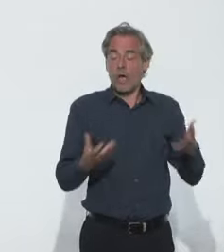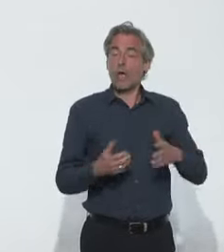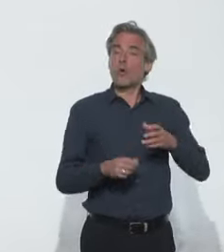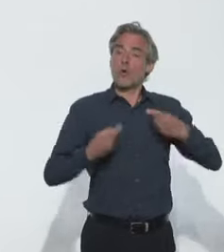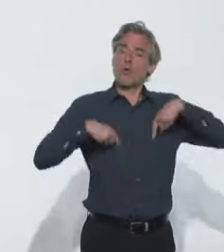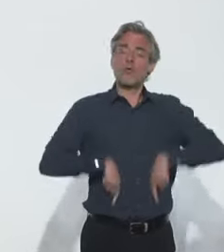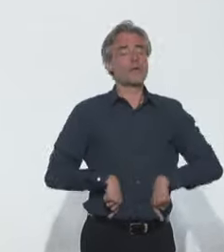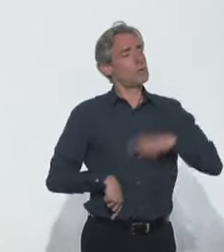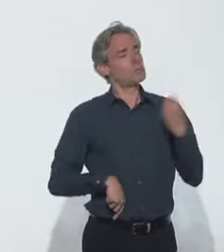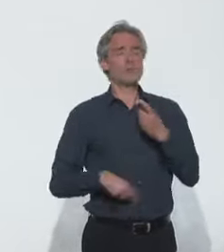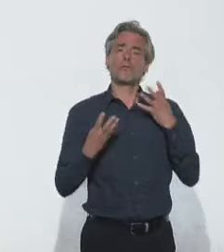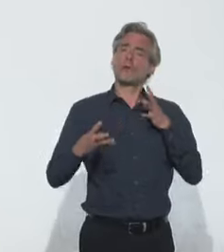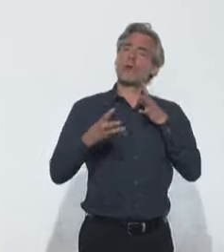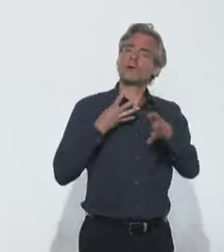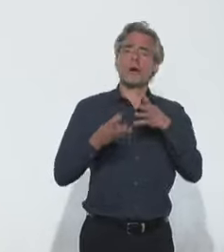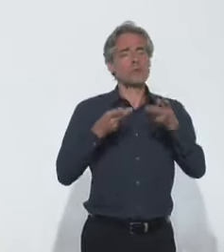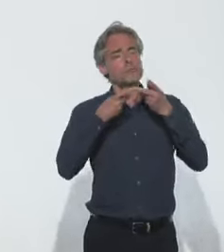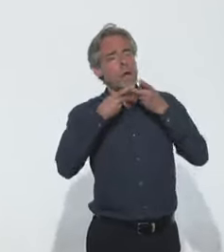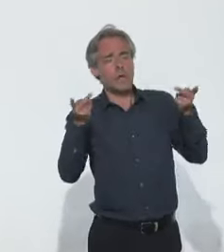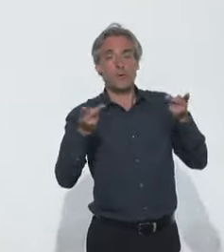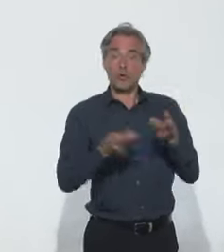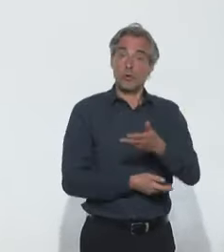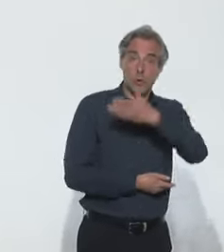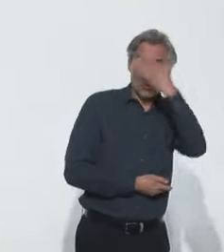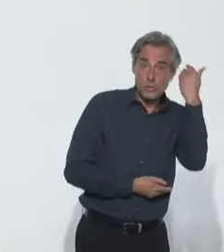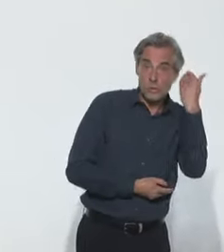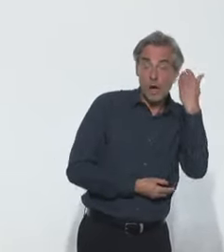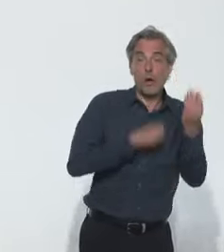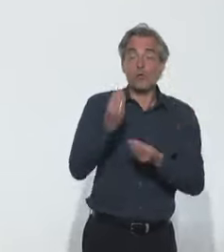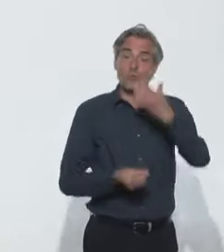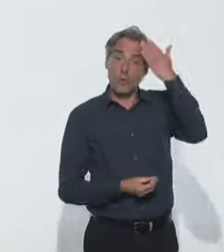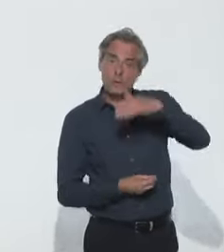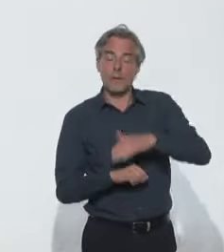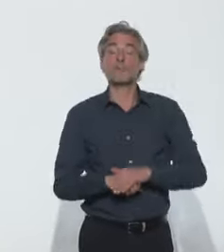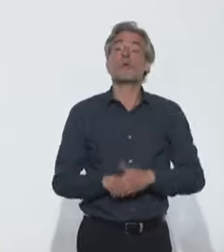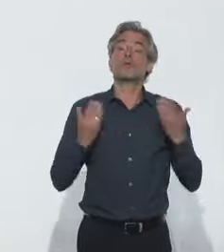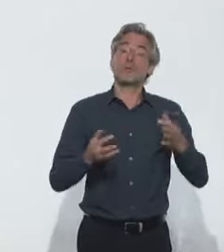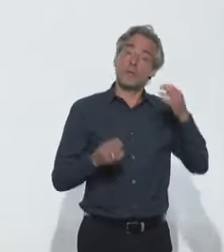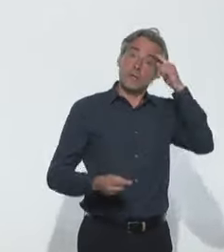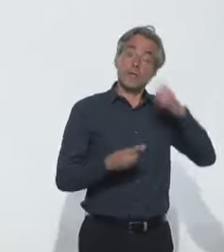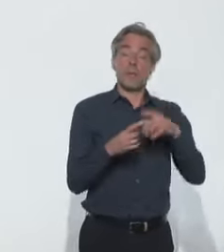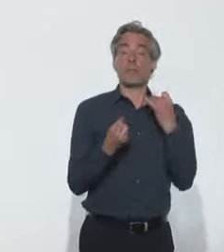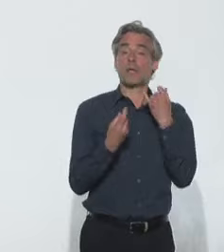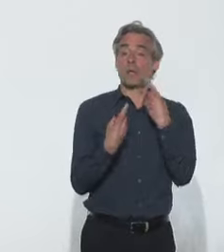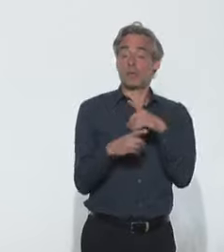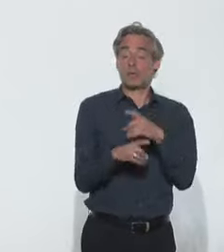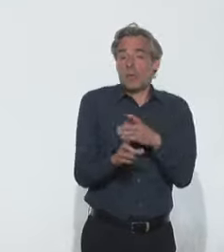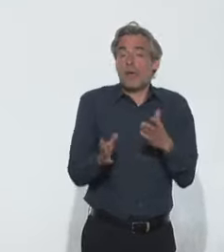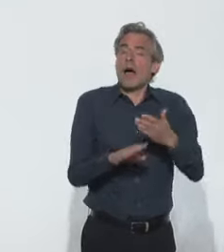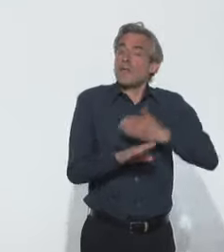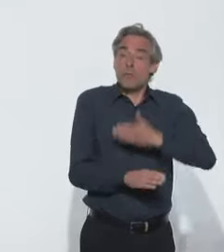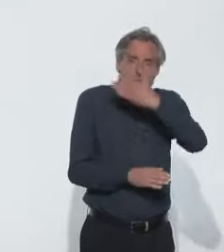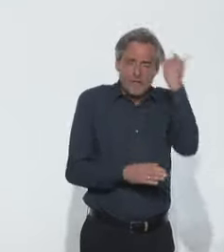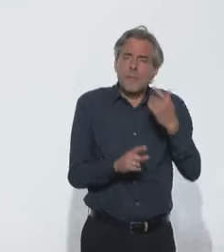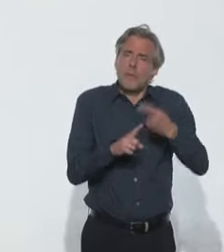à toujours partager avec les Français ce que l'on sait et ce que l'on ne sait pas. Ce que l'on ne sait pas sur l'immunité, ce qu'on ne savait pas